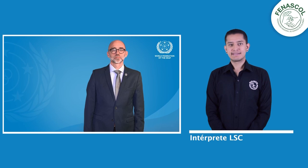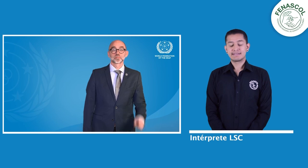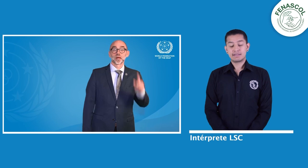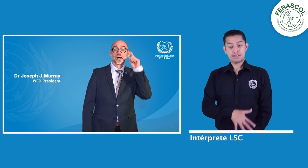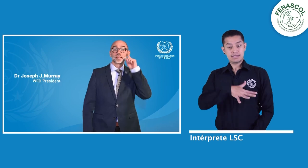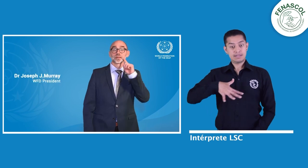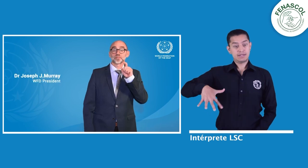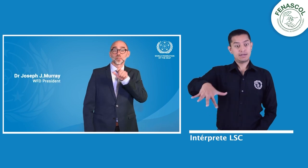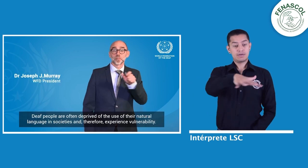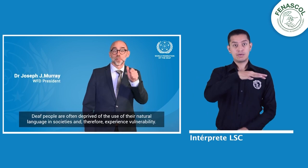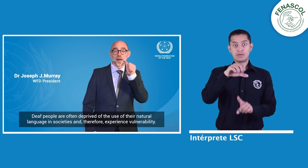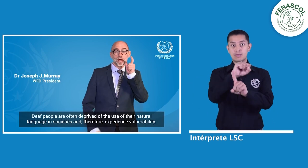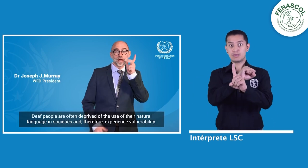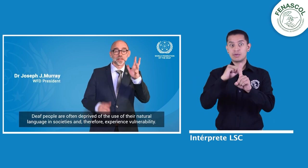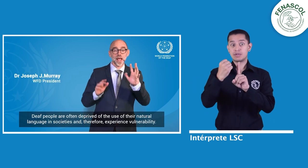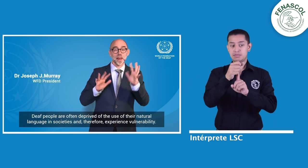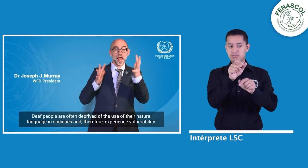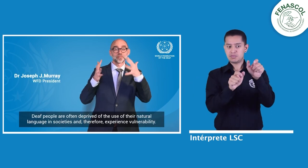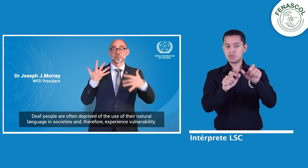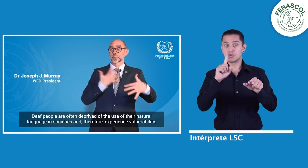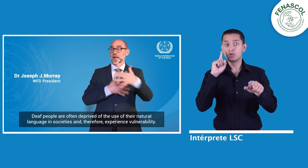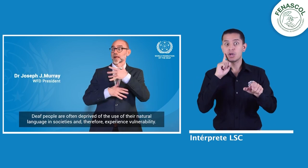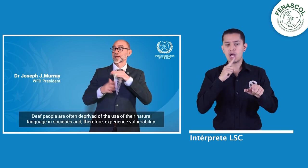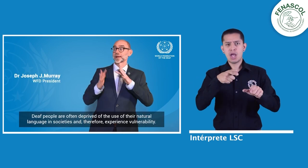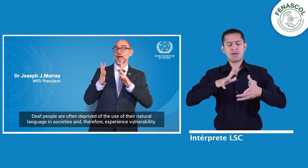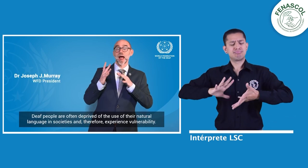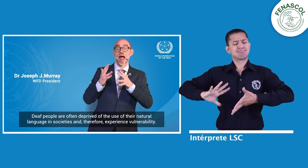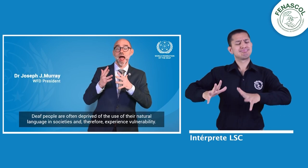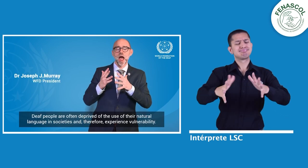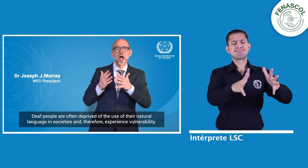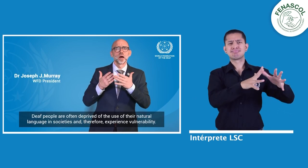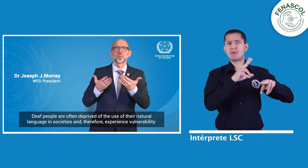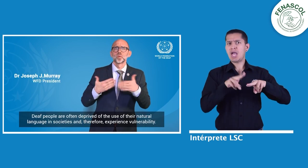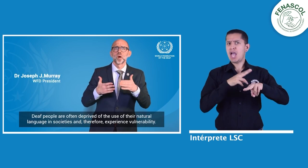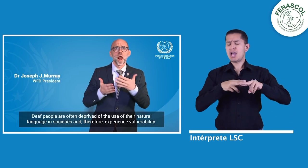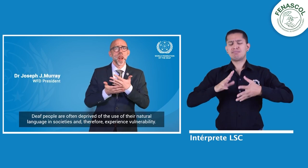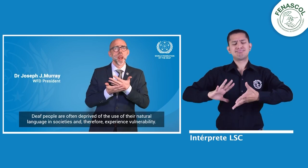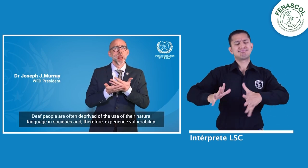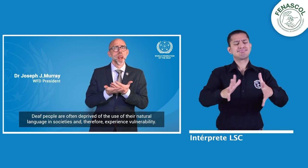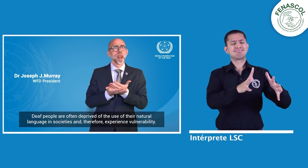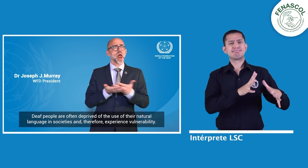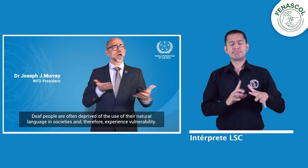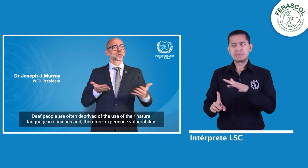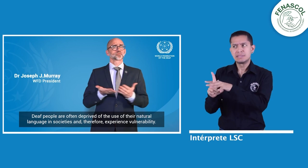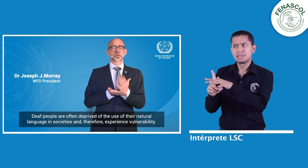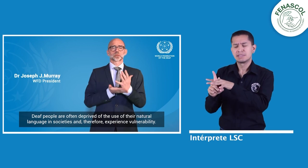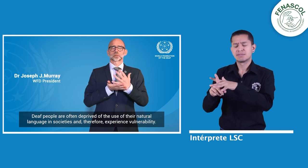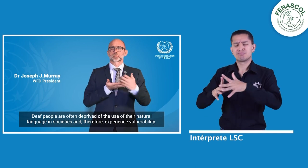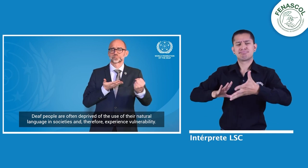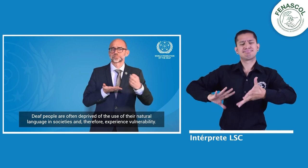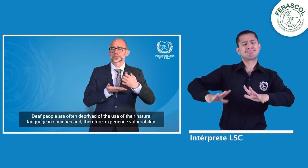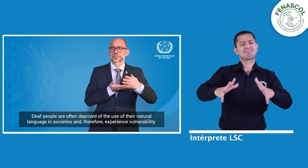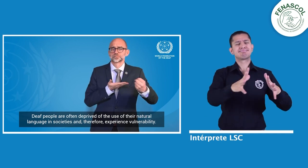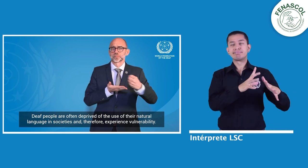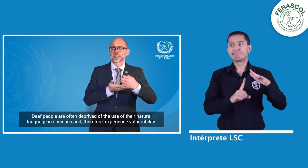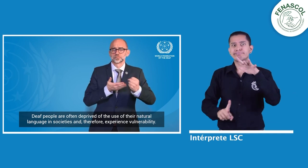Las personas sordas en su cotidianidad se comunican en lengua de señas y ante alguna crisis humanitaria son